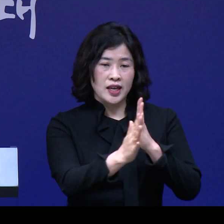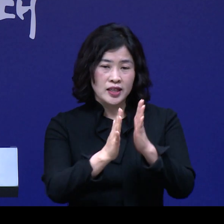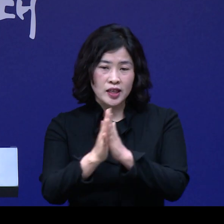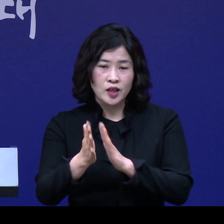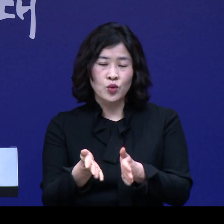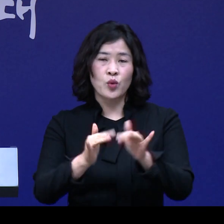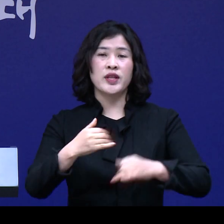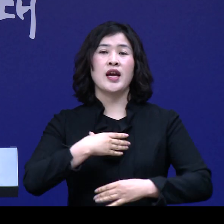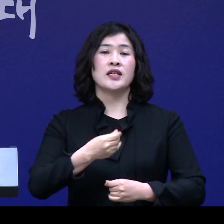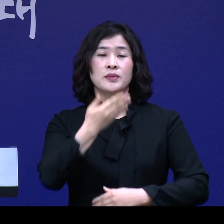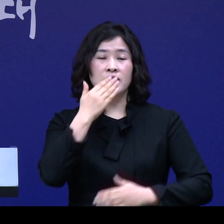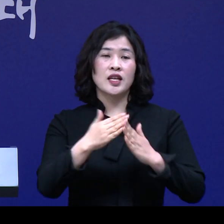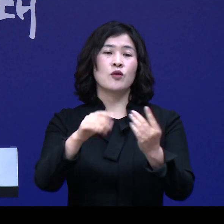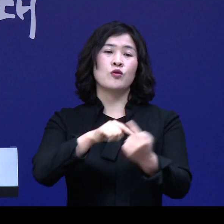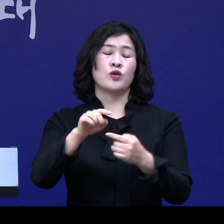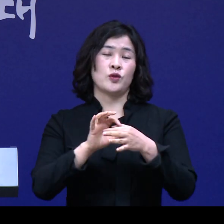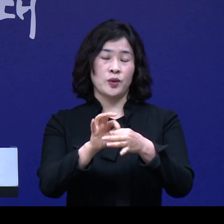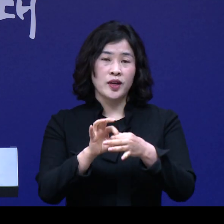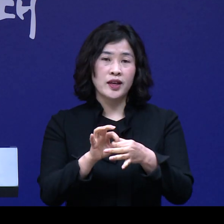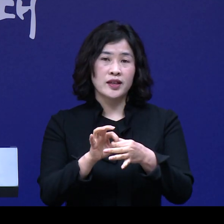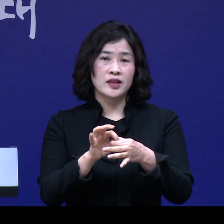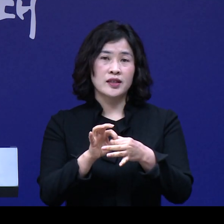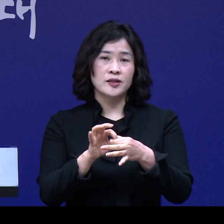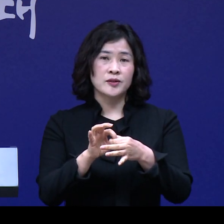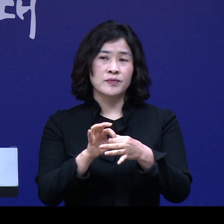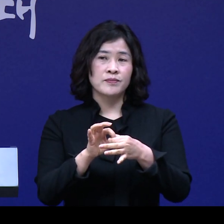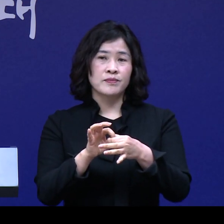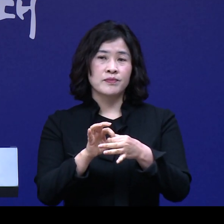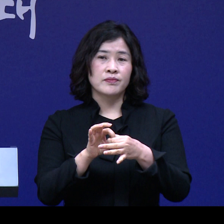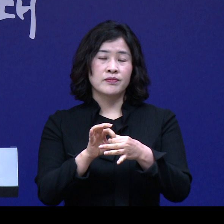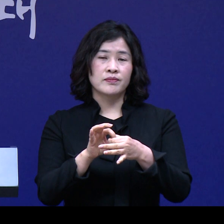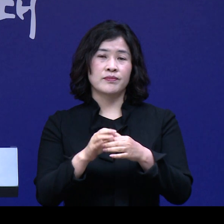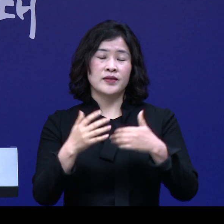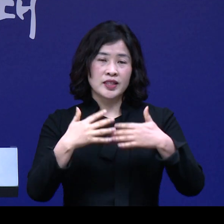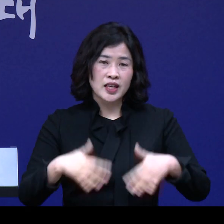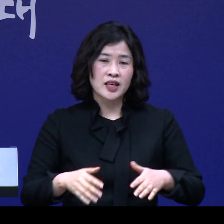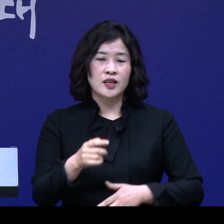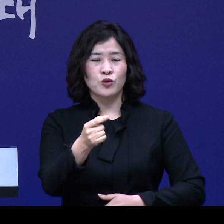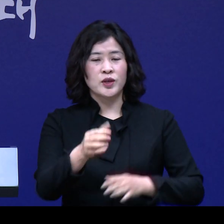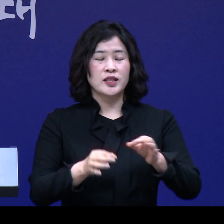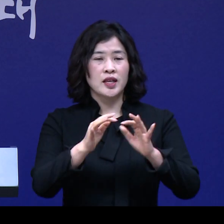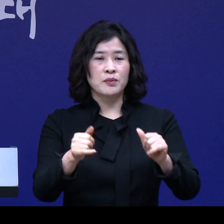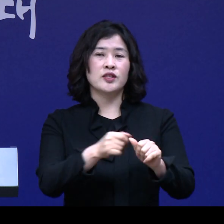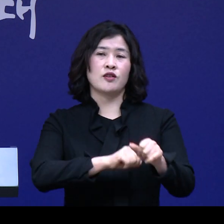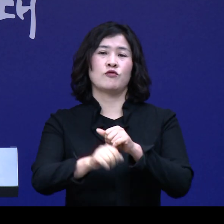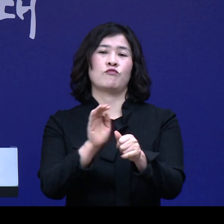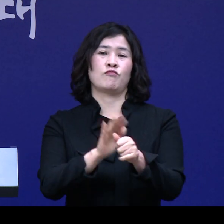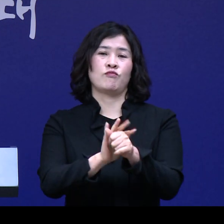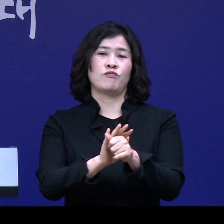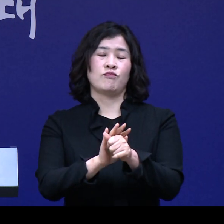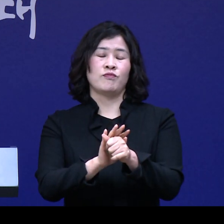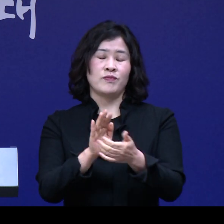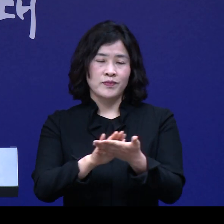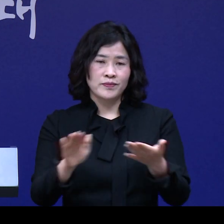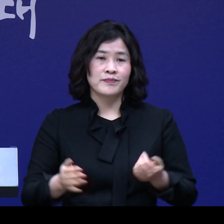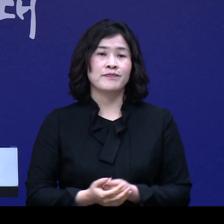도민 안심식당 운영 등을 통해서 우리 시작한 소상공인을 적극 돕도록 이렇게